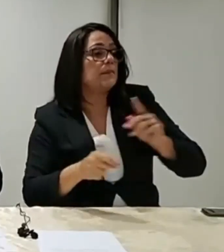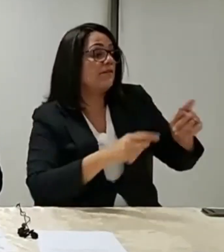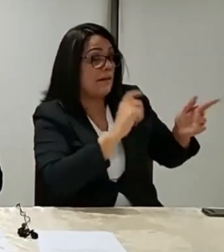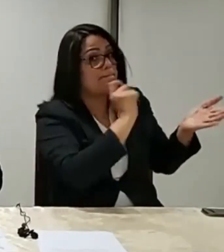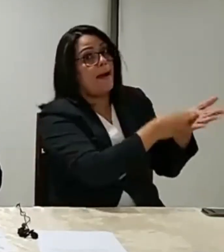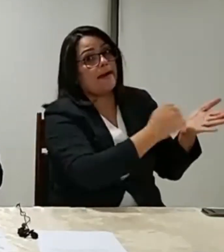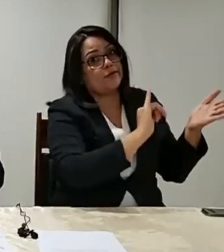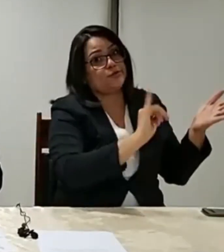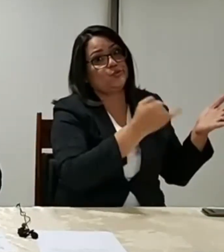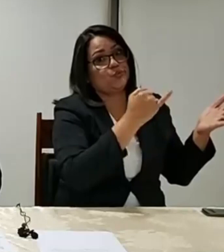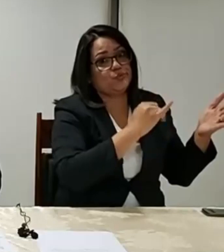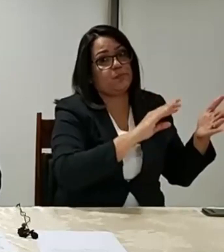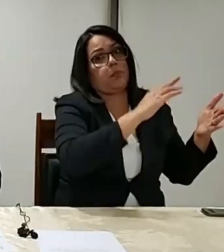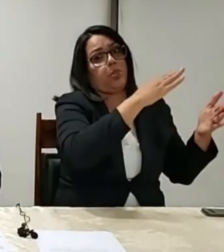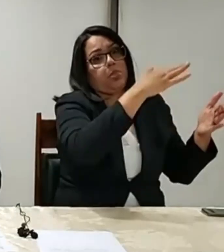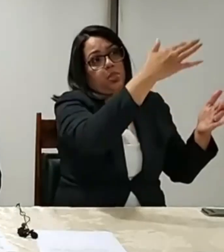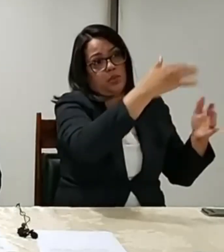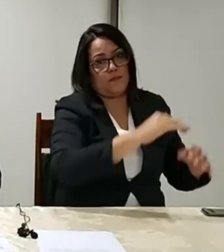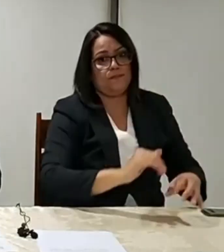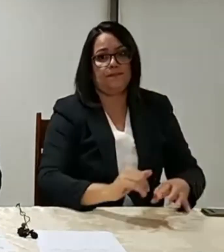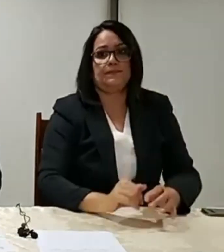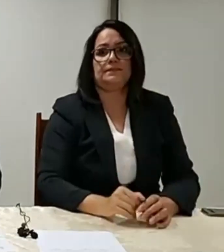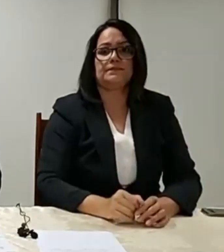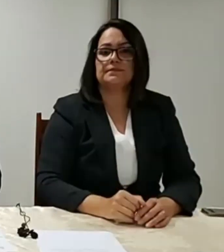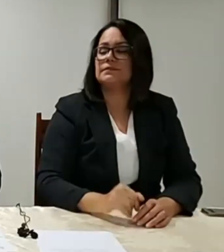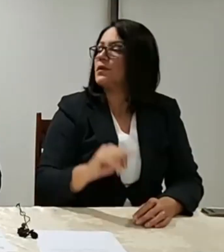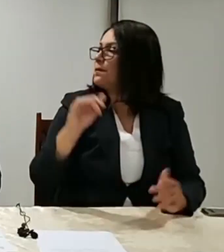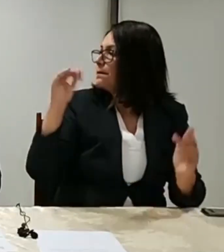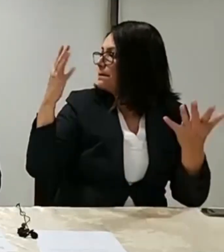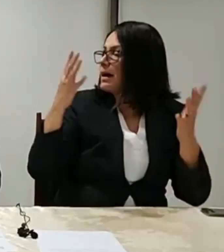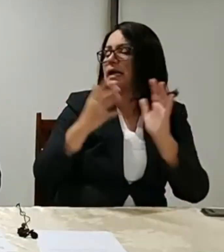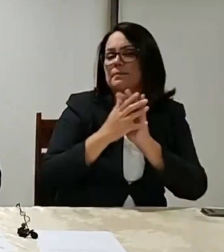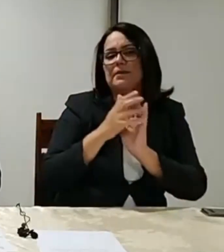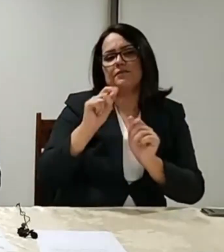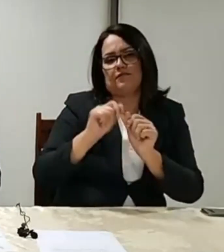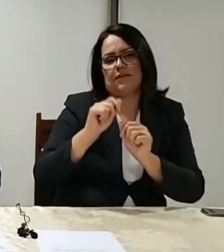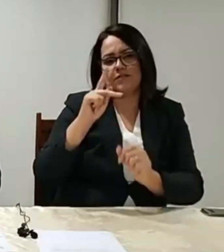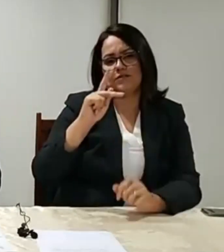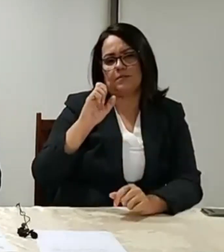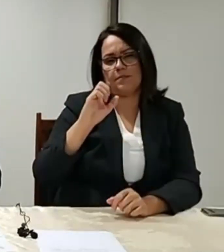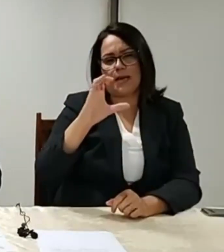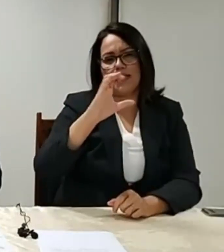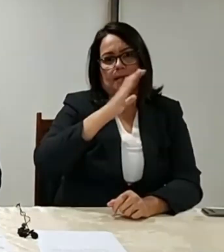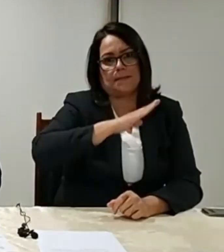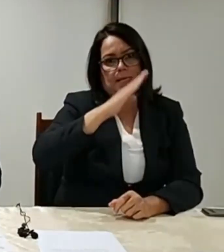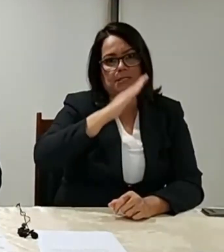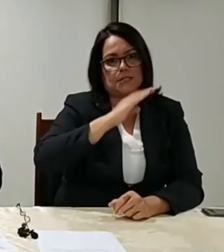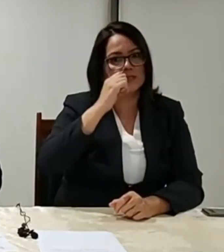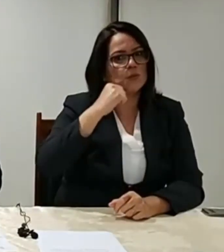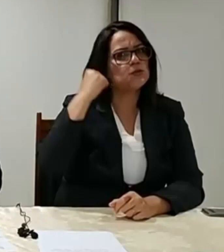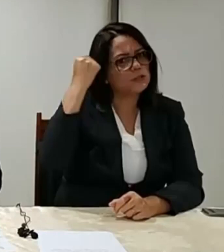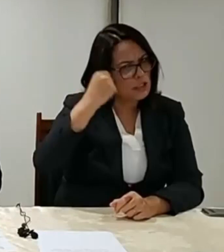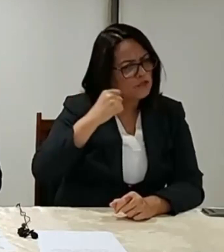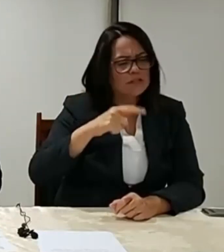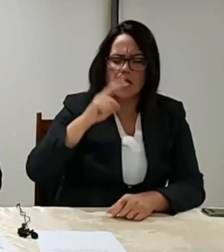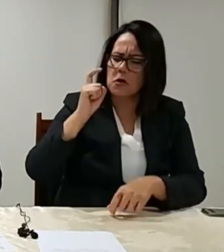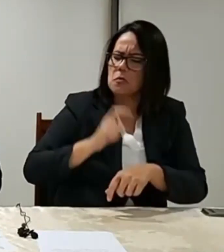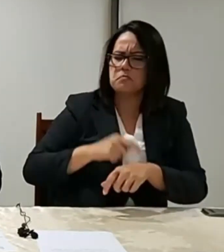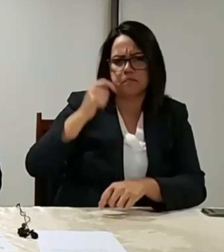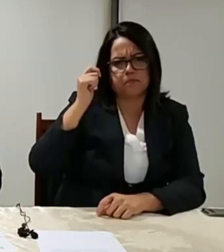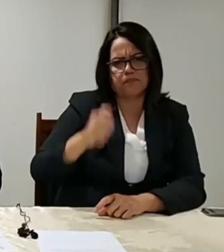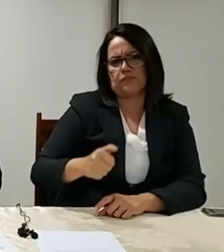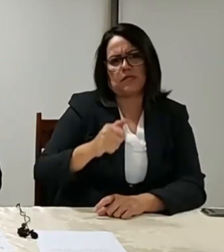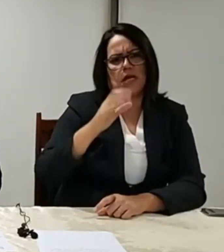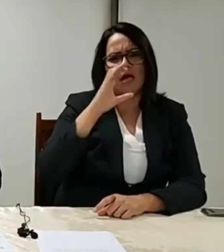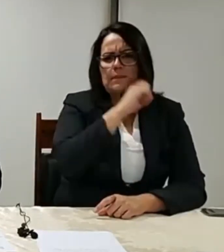Fica mais um pouco aí, Daniel. Parabéns aí pela relatoria da PEC Emergencial no Senado, que você atendeu ali, em